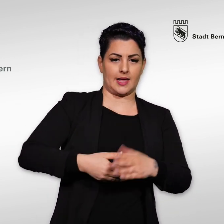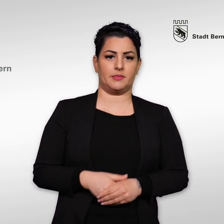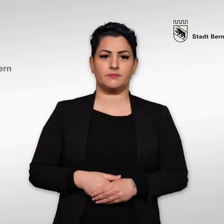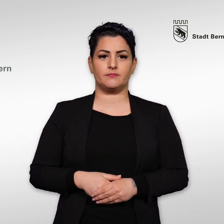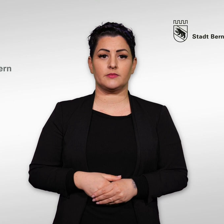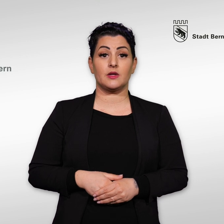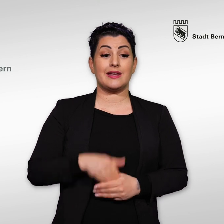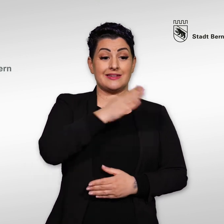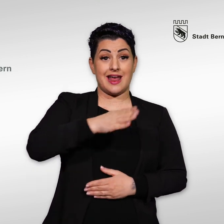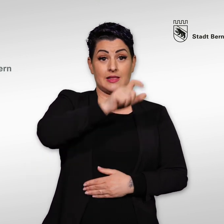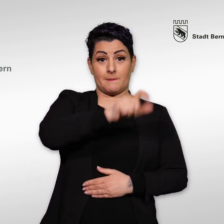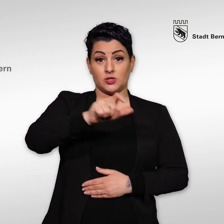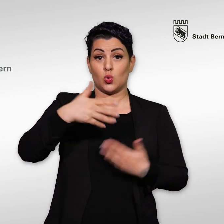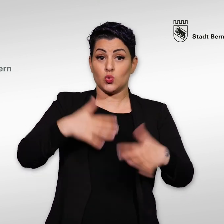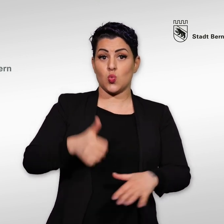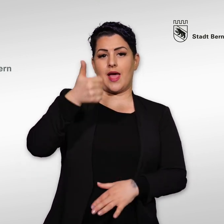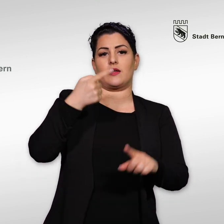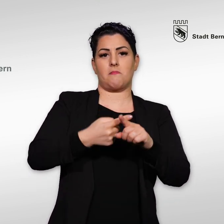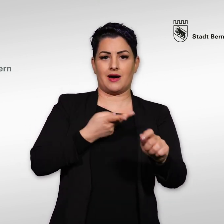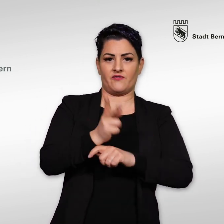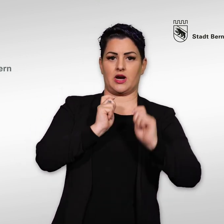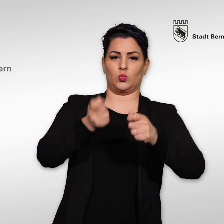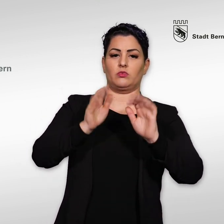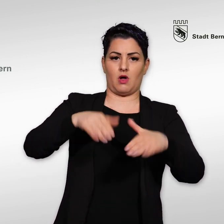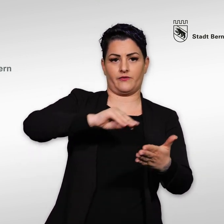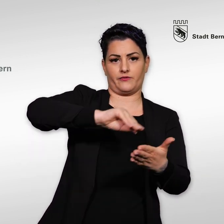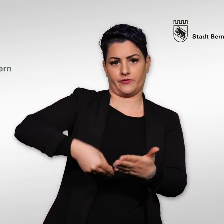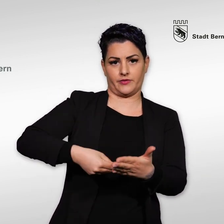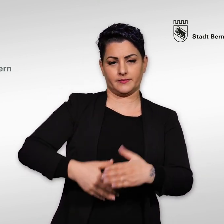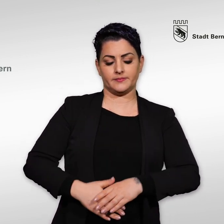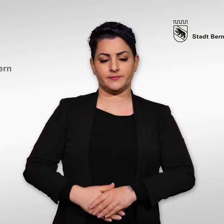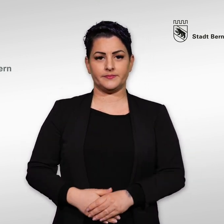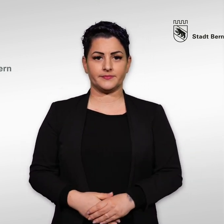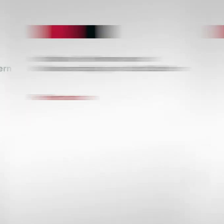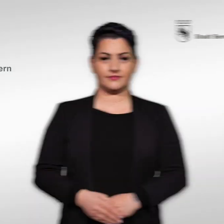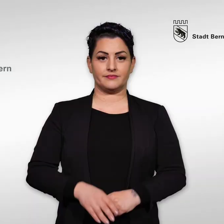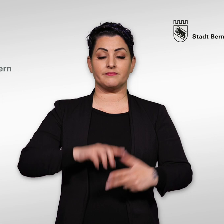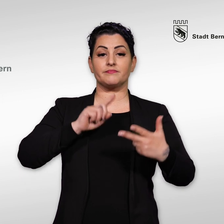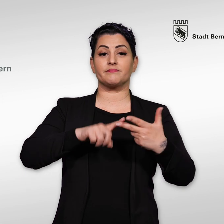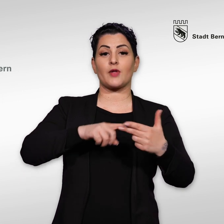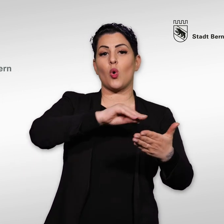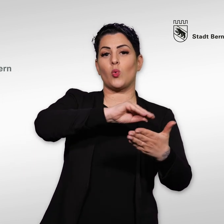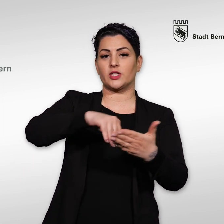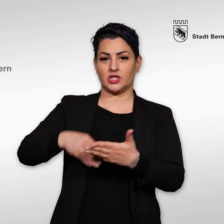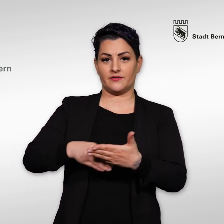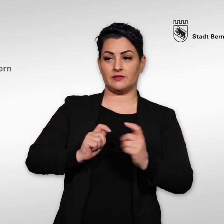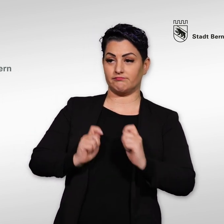Jede Person darf ein Referendum nur einmal unterschreiben. 3. Unterschriften